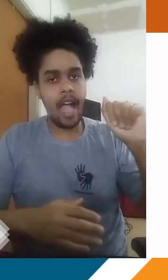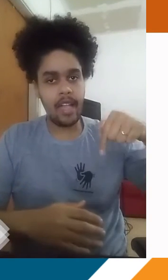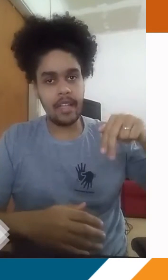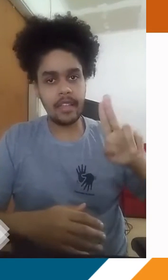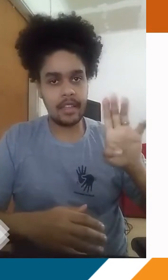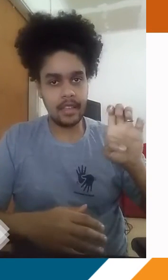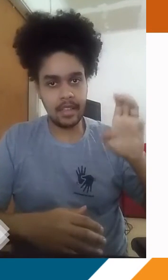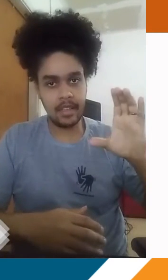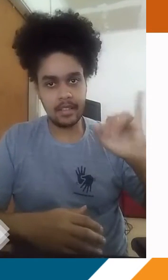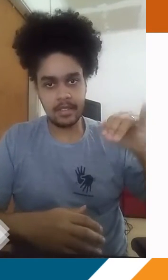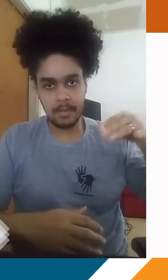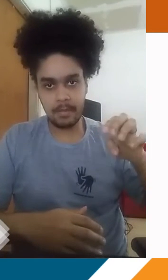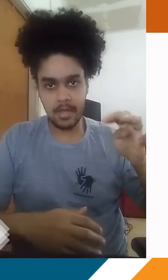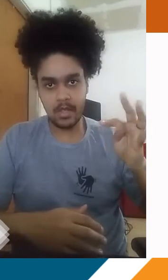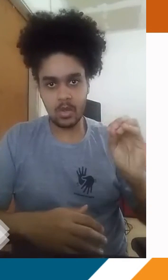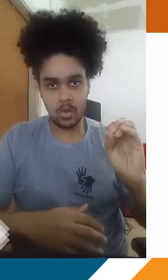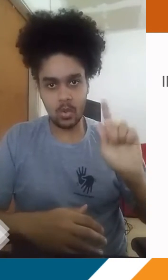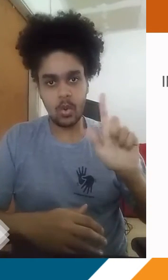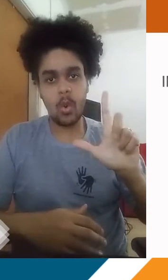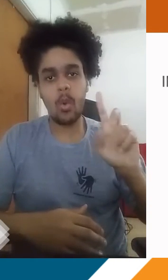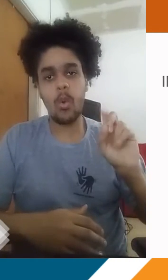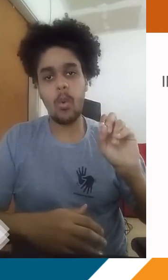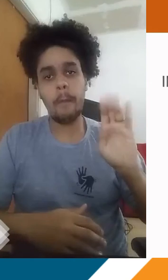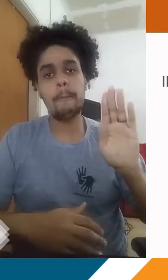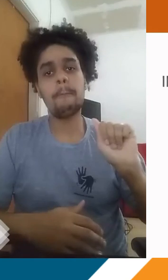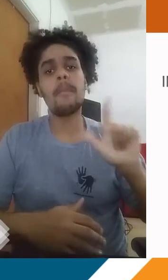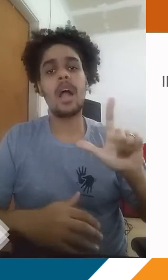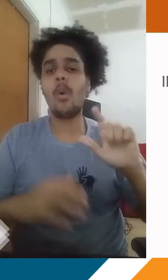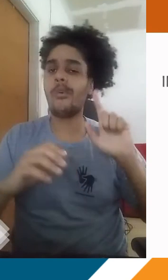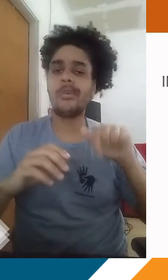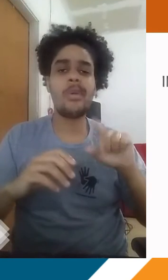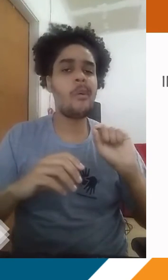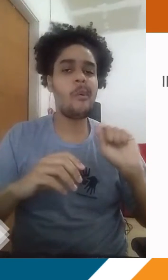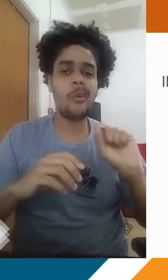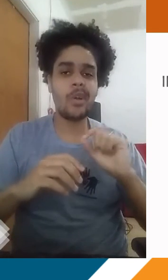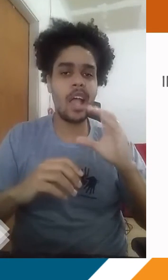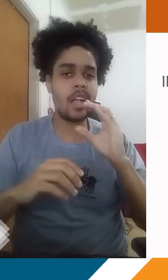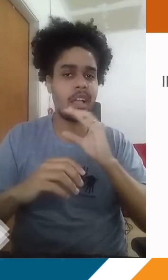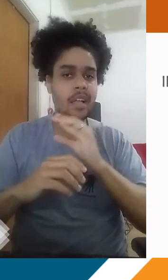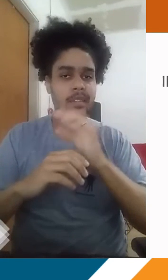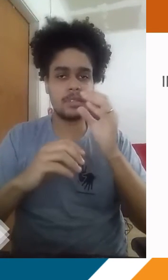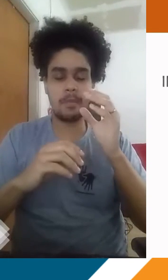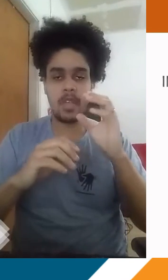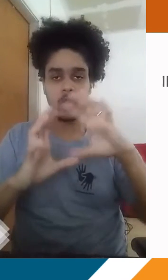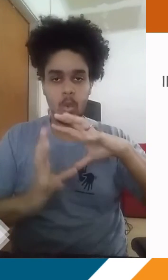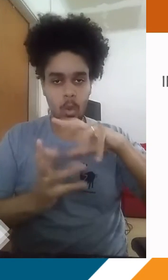global. O que seria esse processo, esse fenômeno? Na verdade o aquecimento global, ele se desenvolve com a